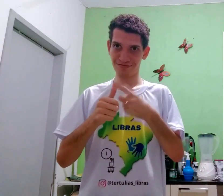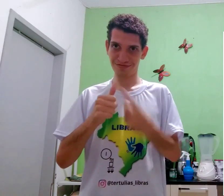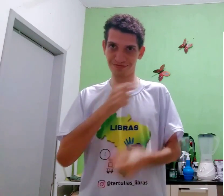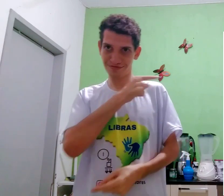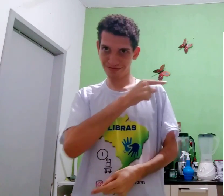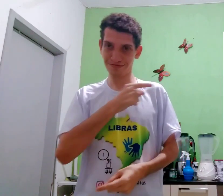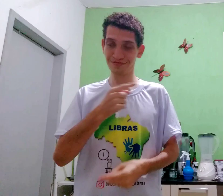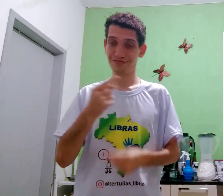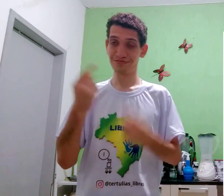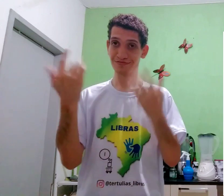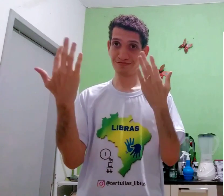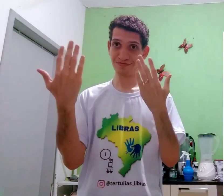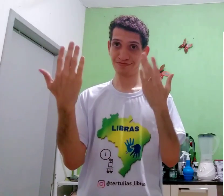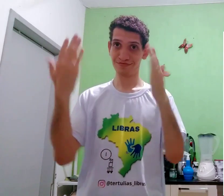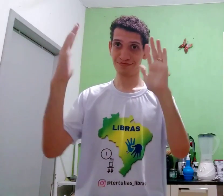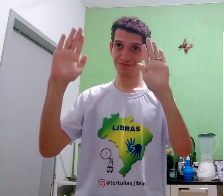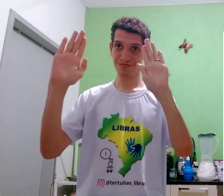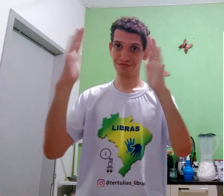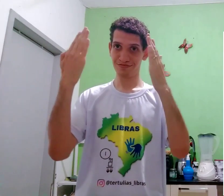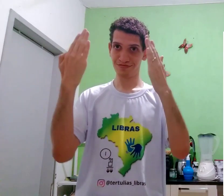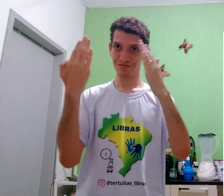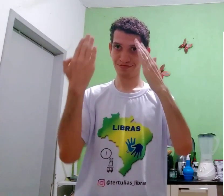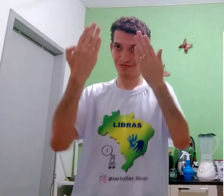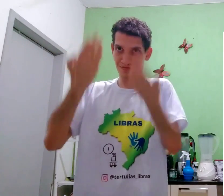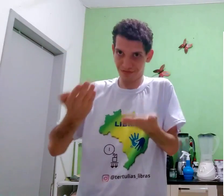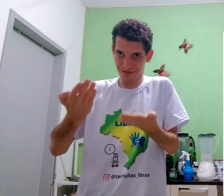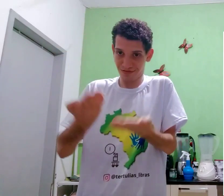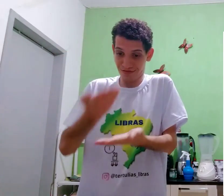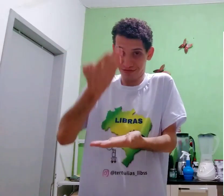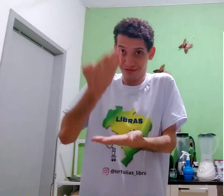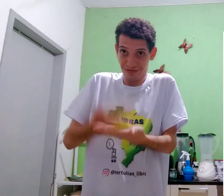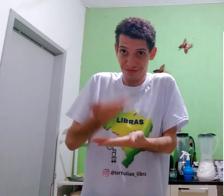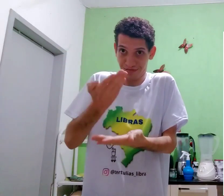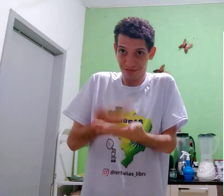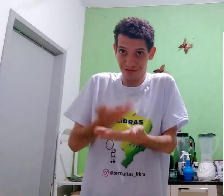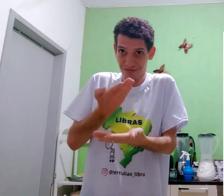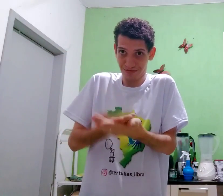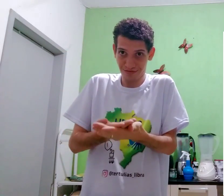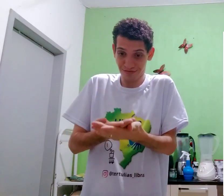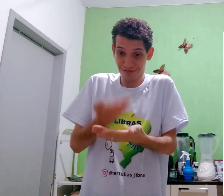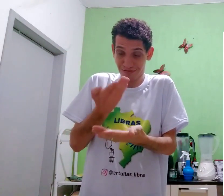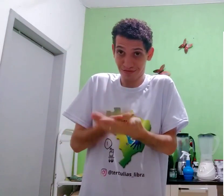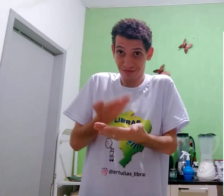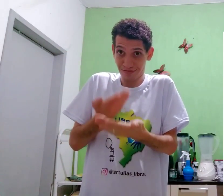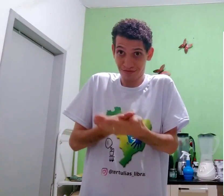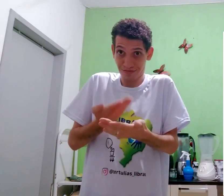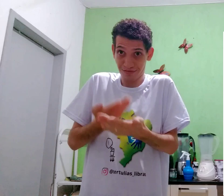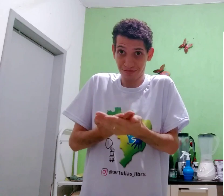o primeiro, lê assim, mão assim, aqui, fazendo esse movimento,